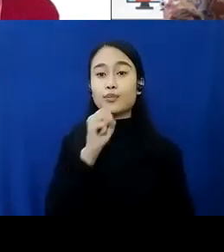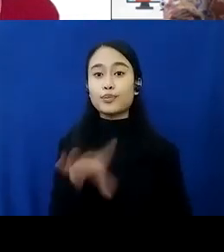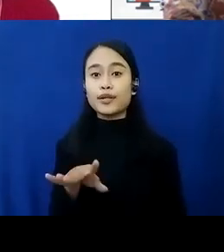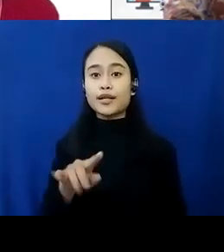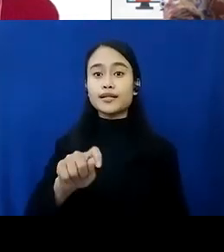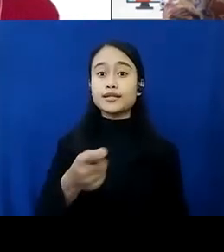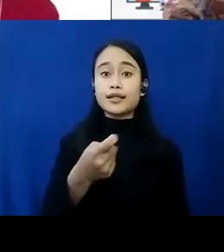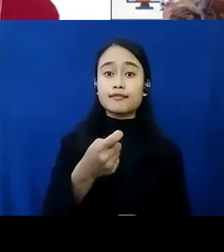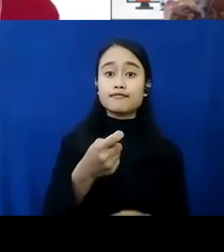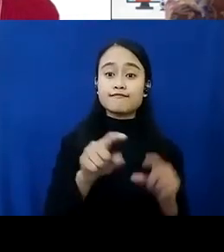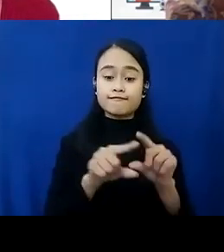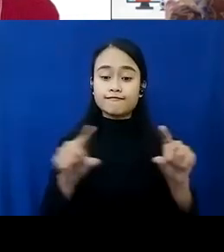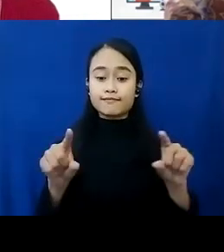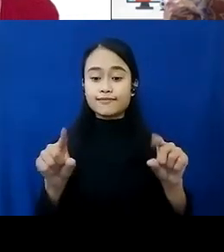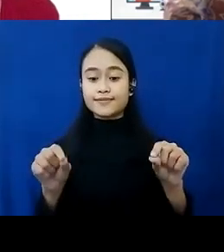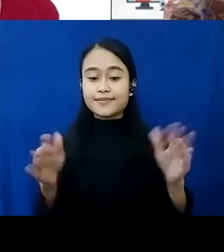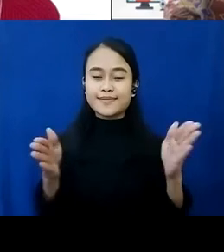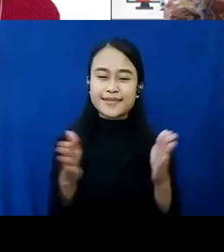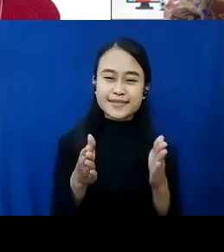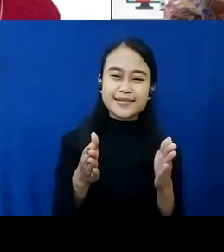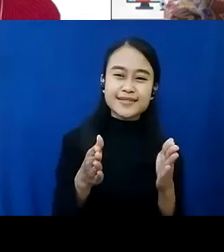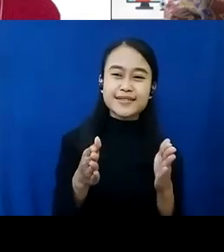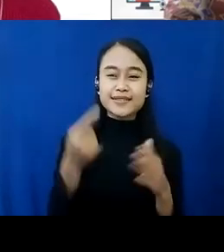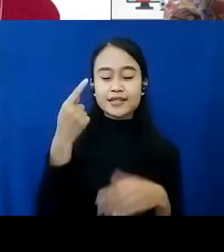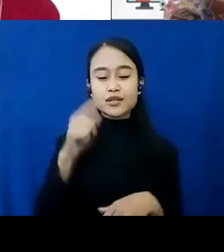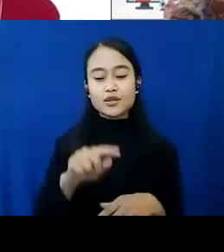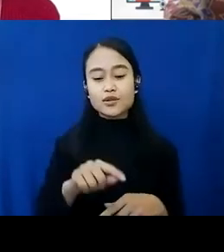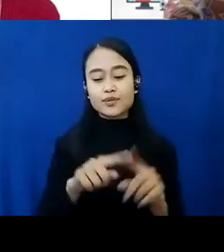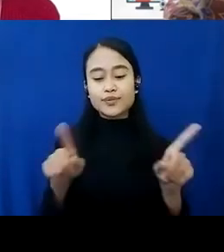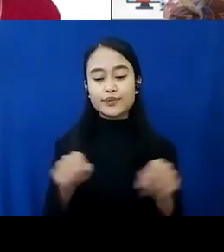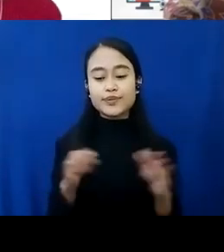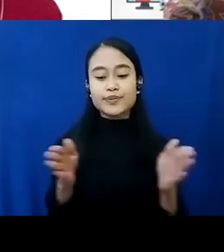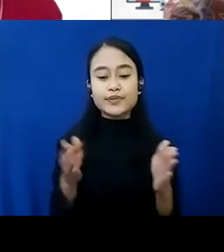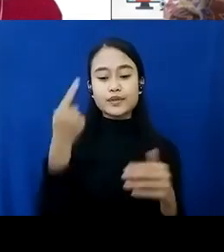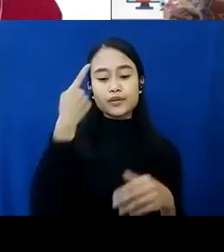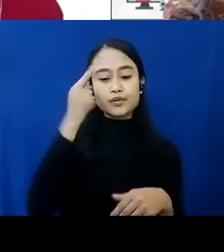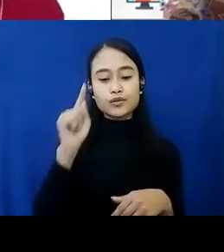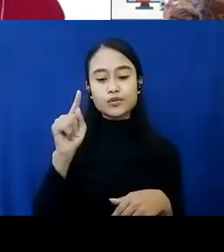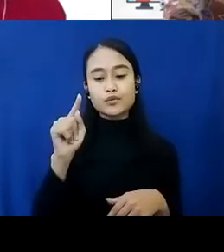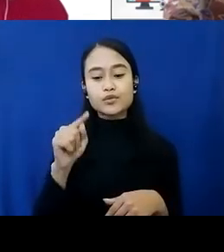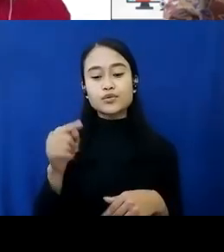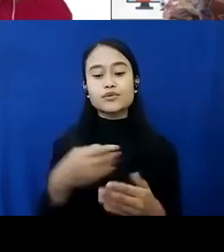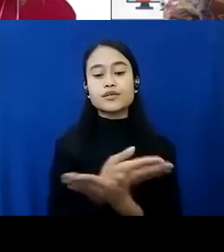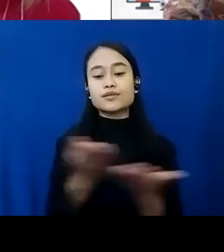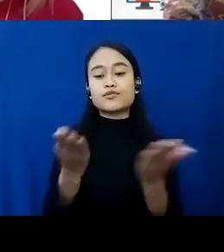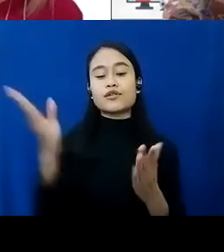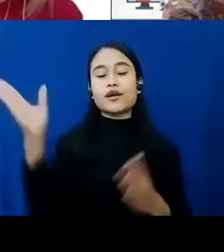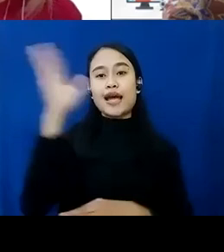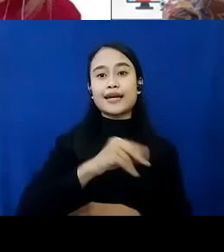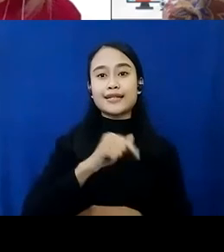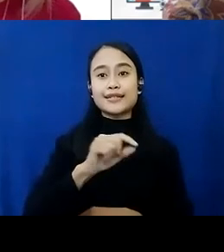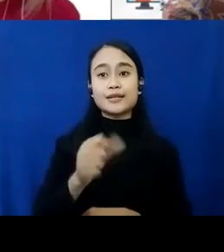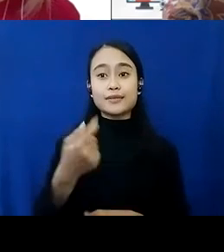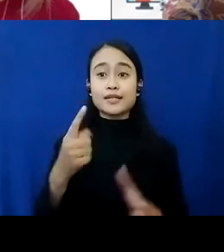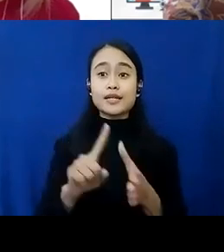kunci kalimat kunci pesan-pesan kunci untuk para pemirsa kita hari ini bisa dimulai